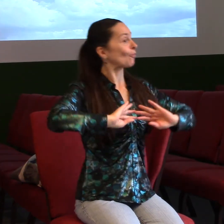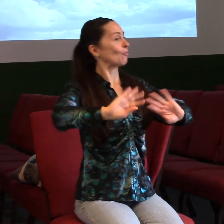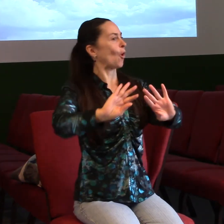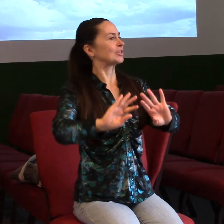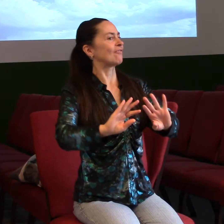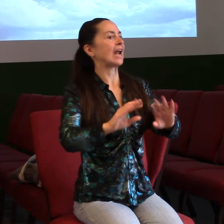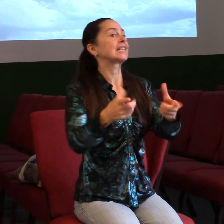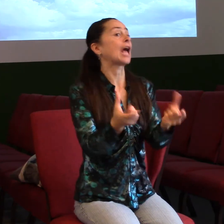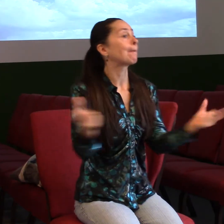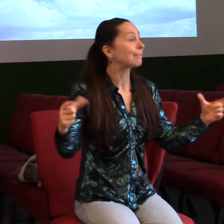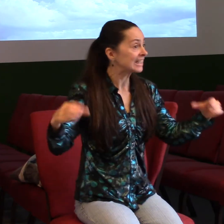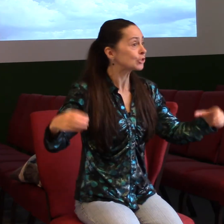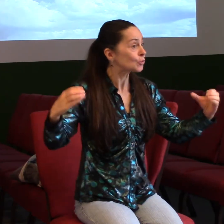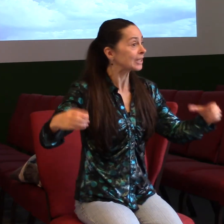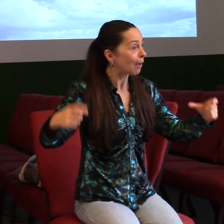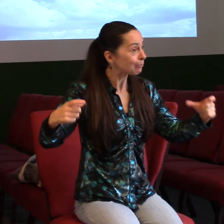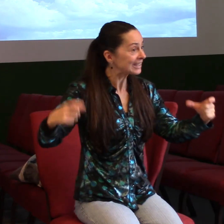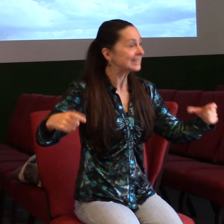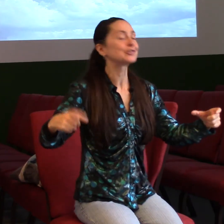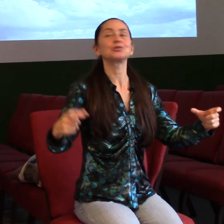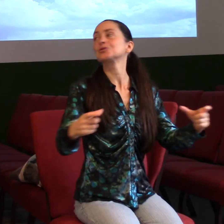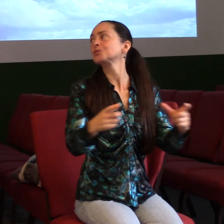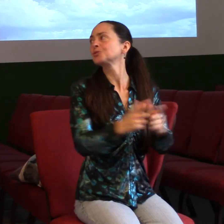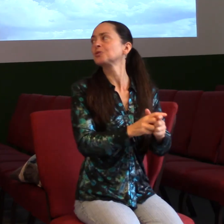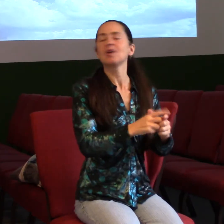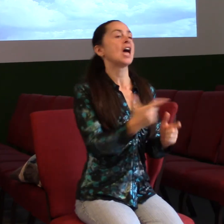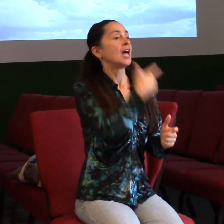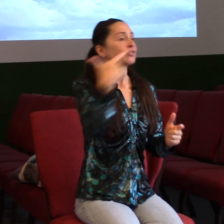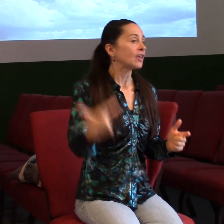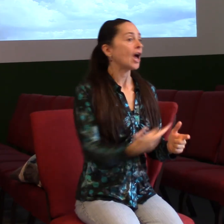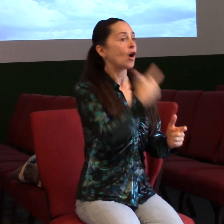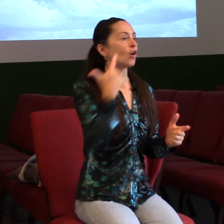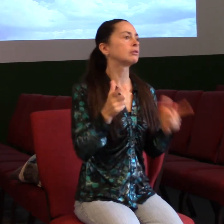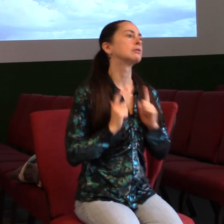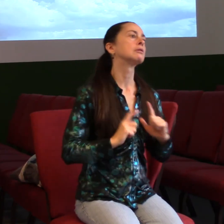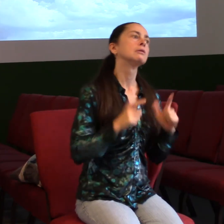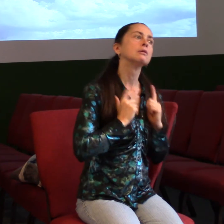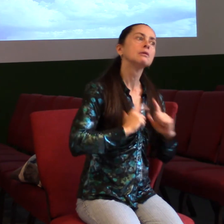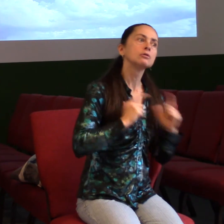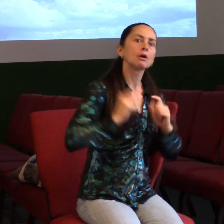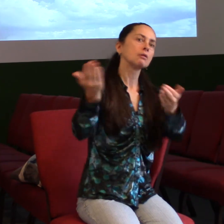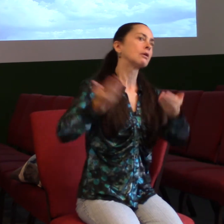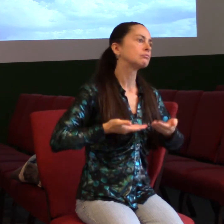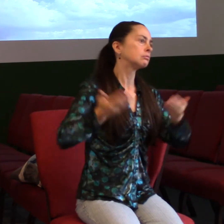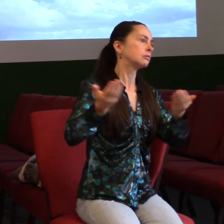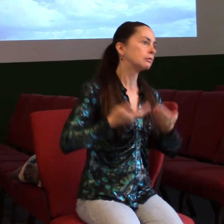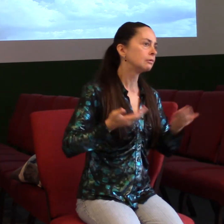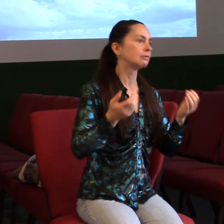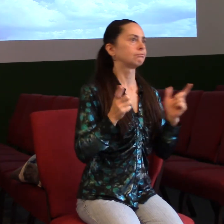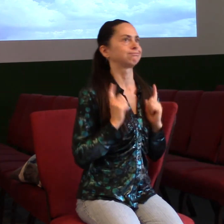A to, že sice pak jsme dvě hodiny čekali na picu, nebudu rozebírat. A také jsme s náma odešli, ale ty dvě hodiny byly